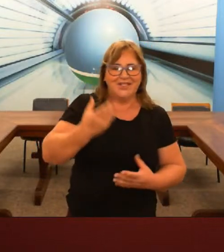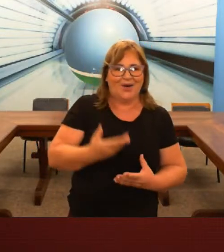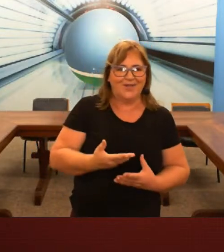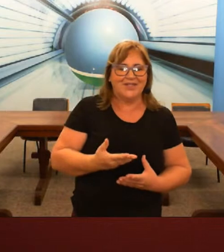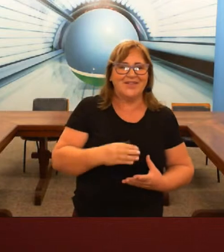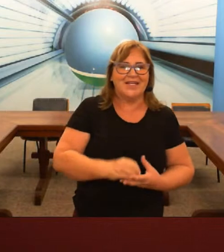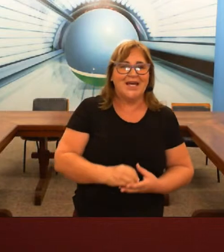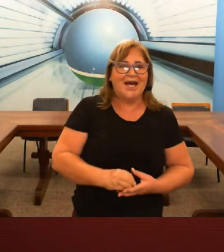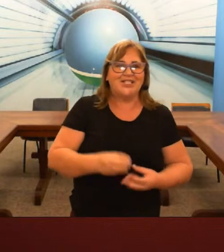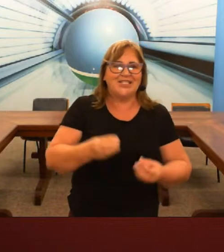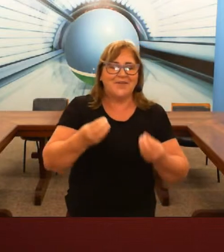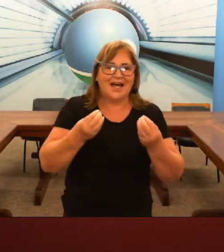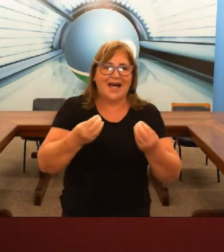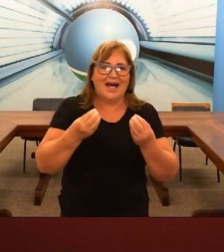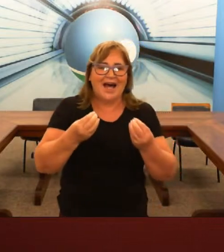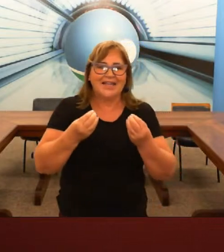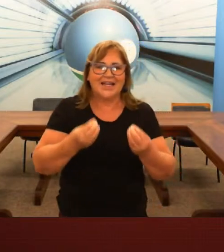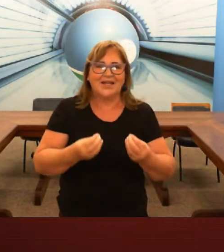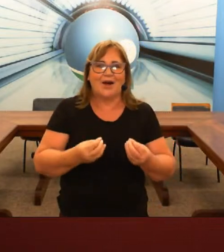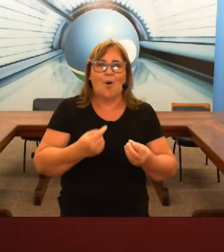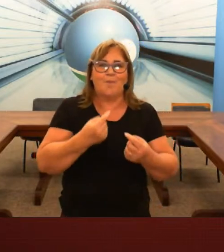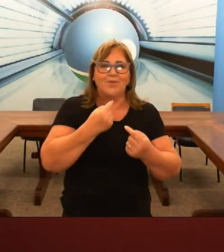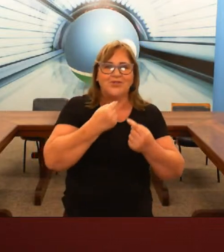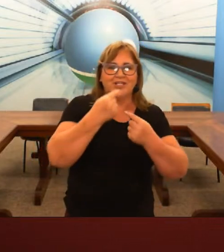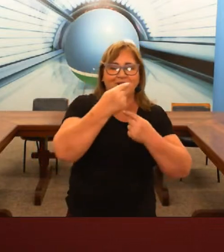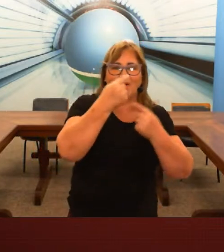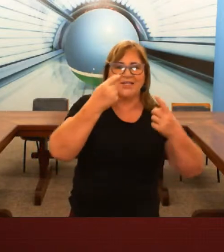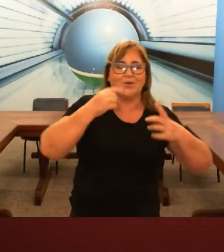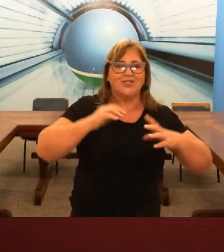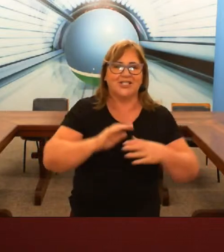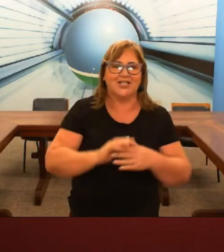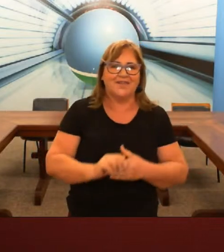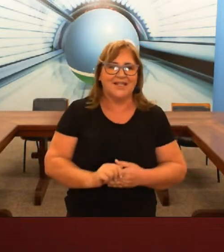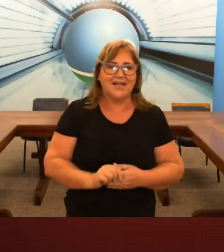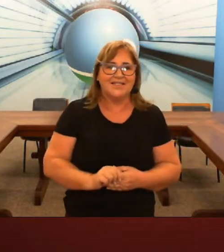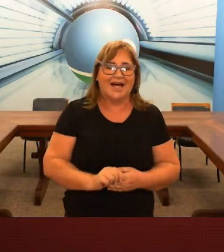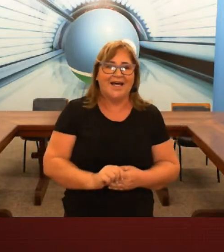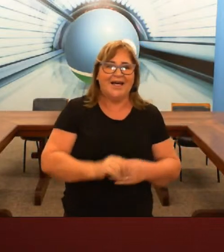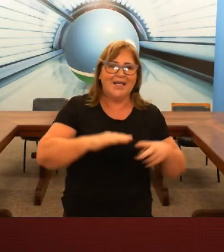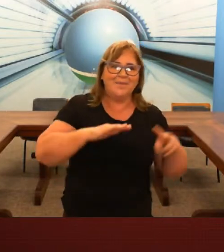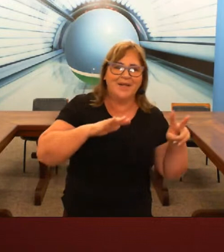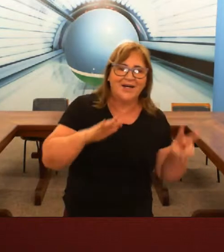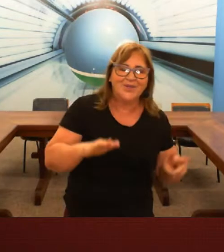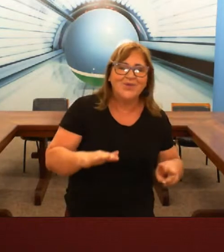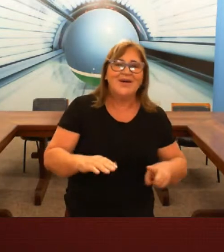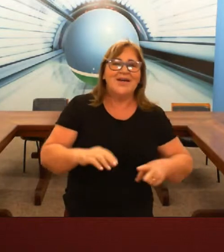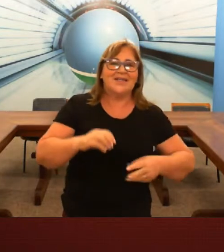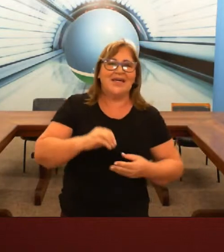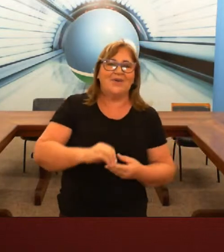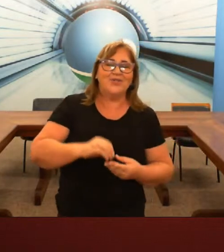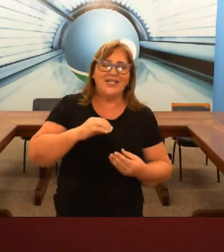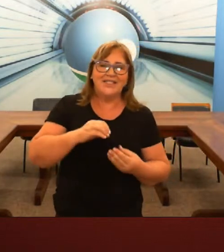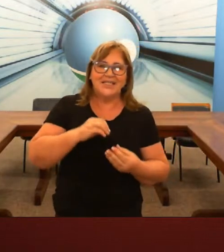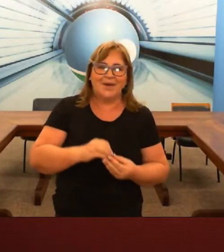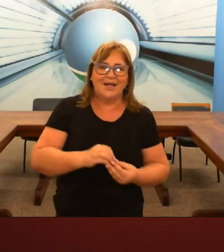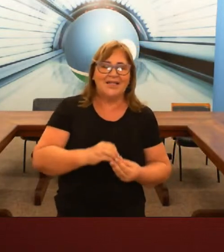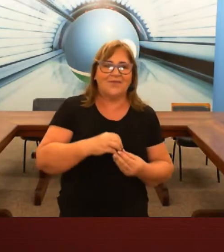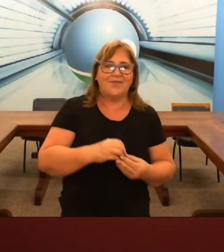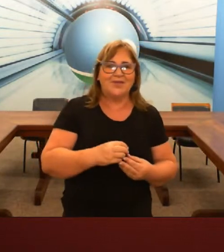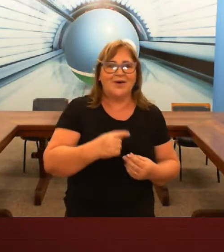sinal então assim a gente tem que ficar atento ao ponto de esticulação onde que a gente vai sinalizar lembrando que os dias da semana eles são feitos